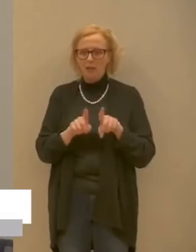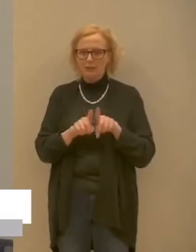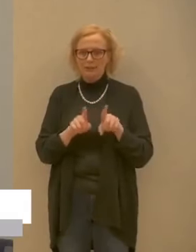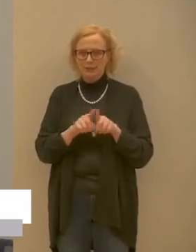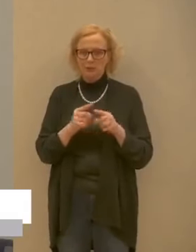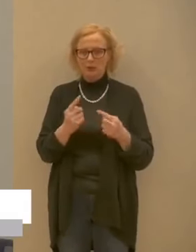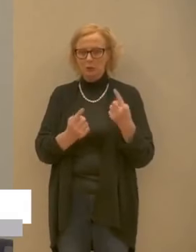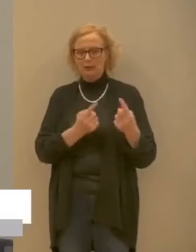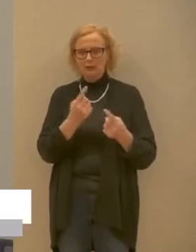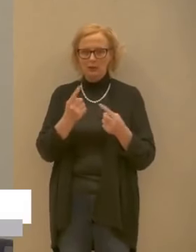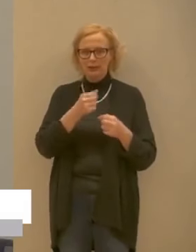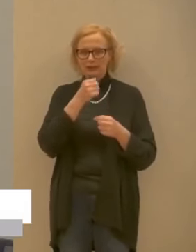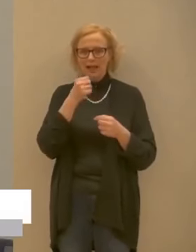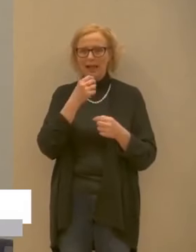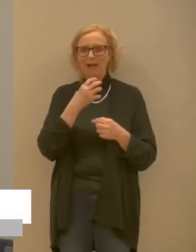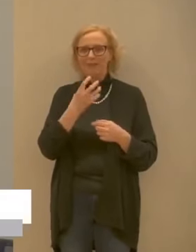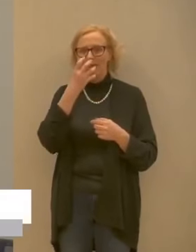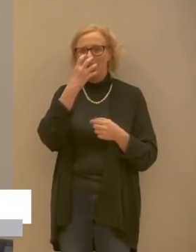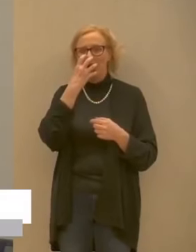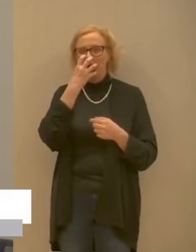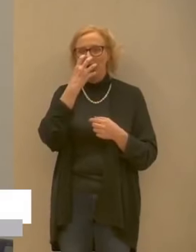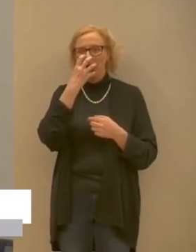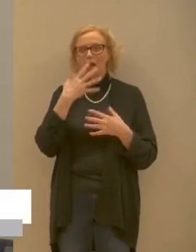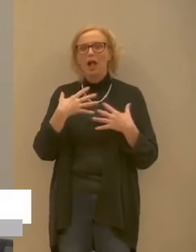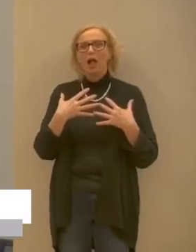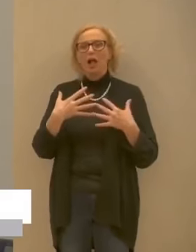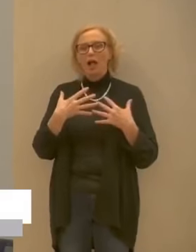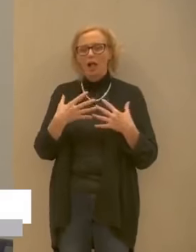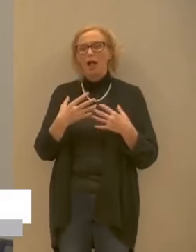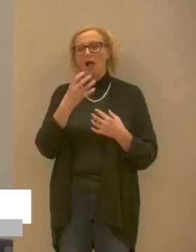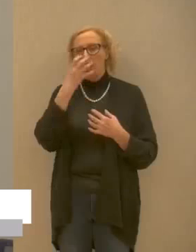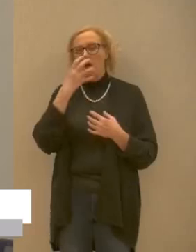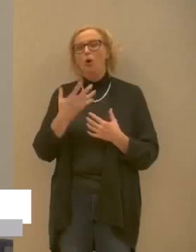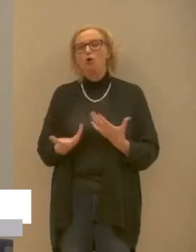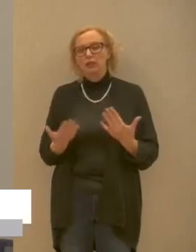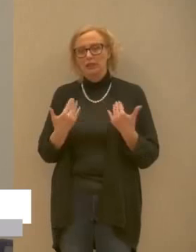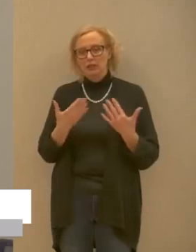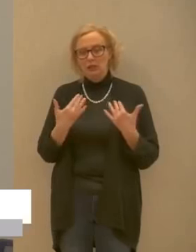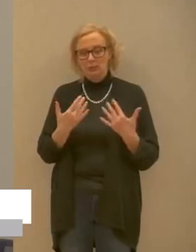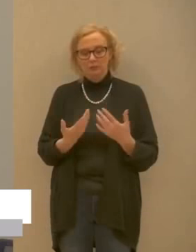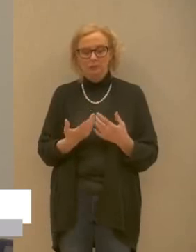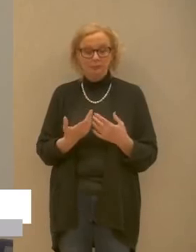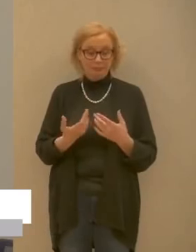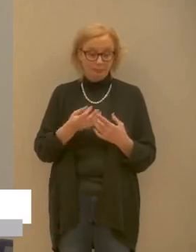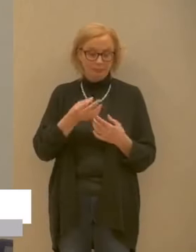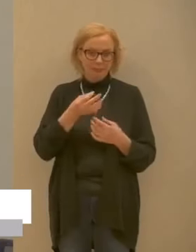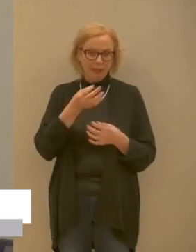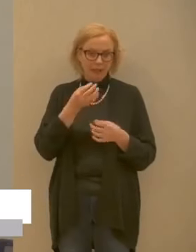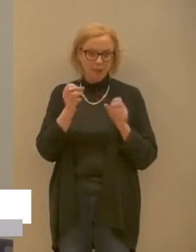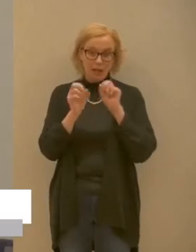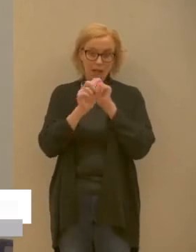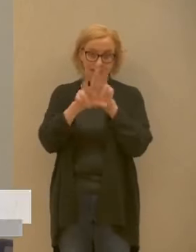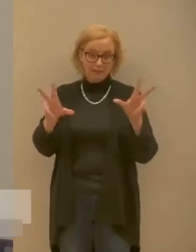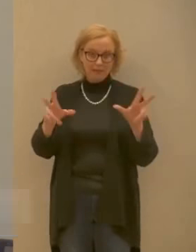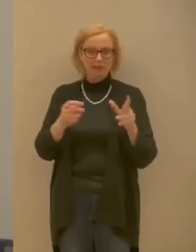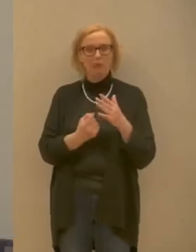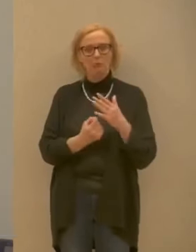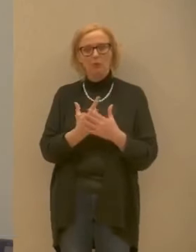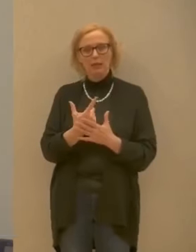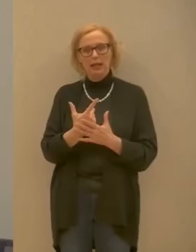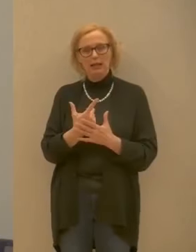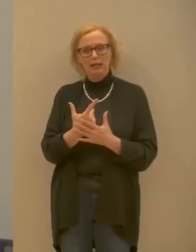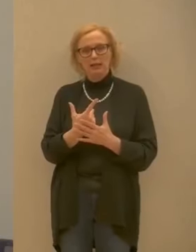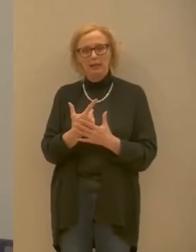in cui viene aiutato dall'ossigeno quindi questo ci induce a dare un messaggio importante che è quello di